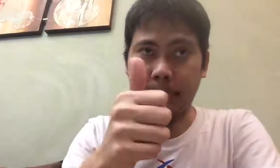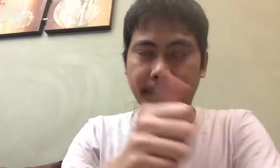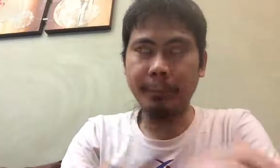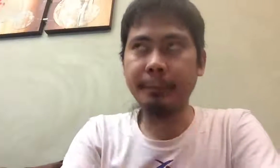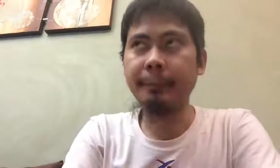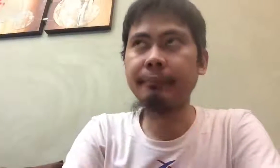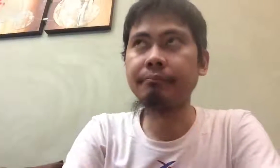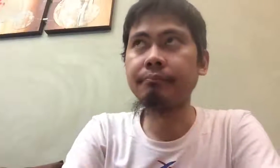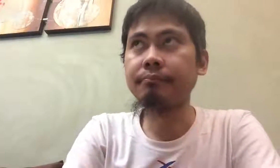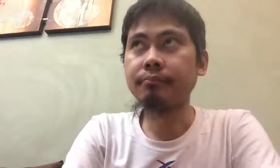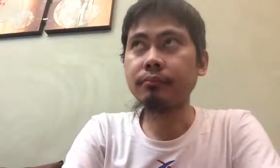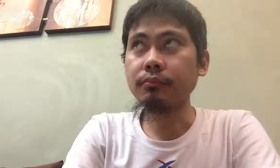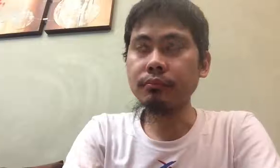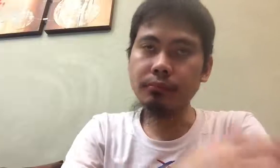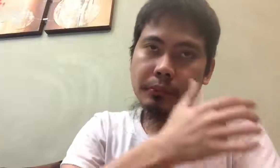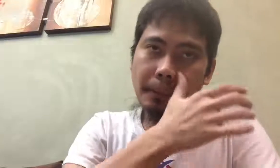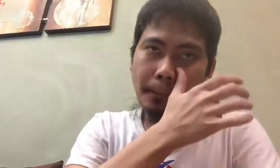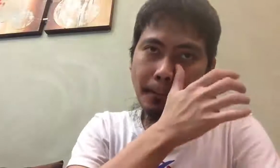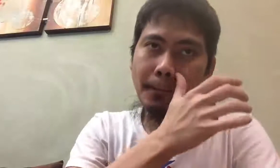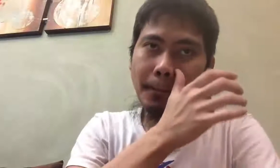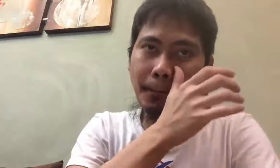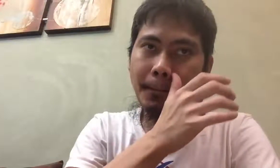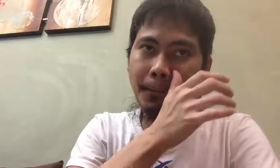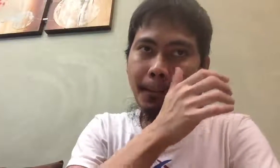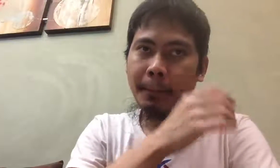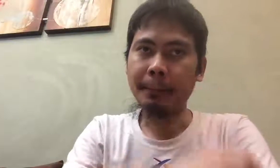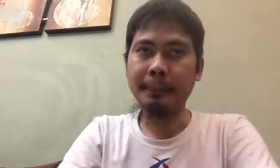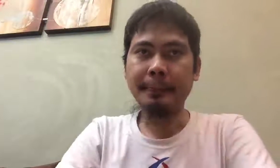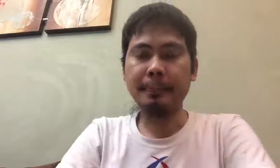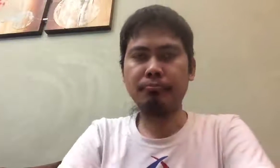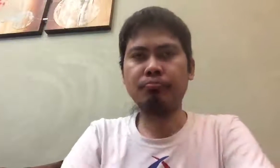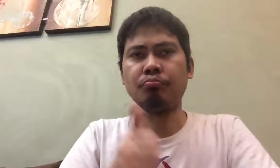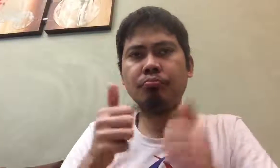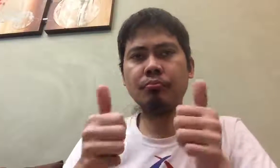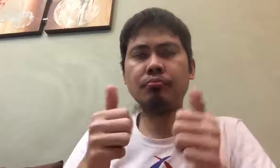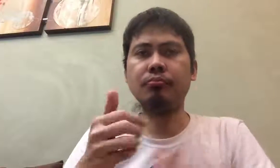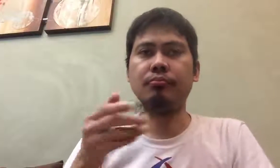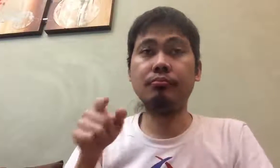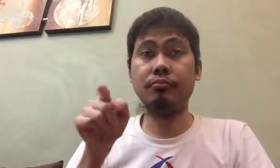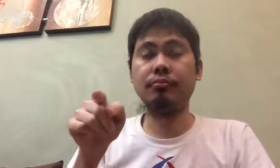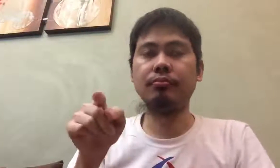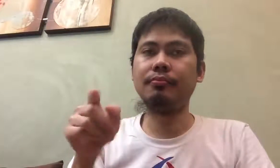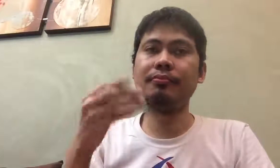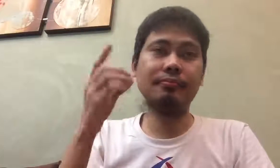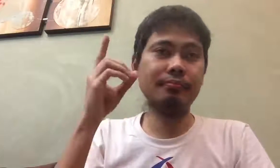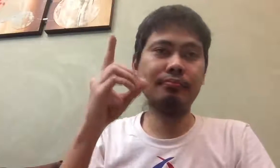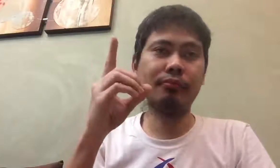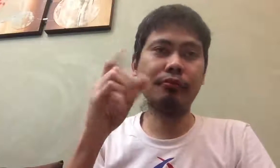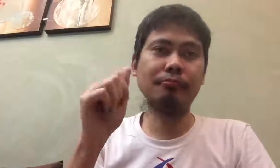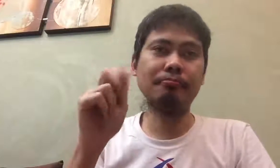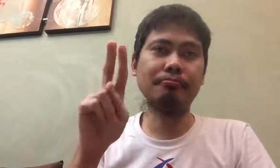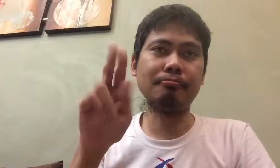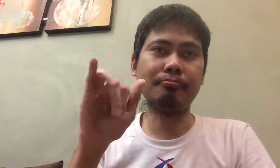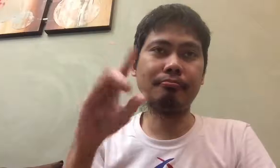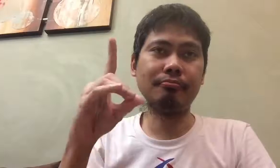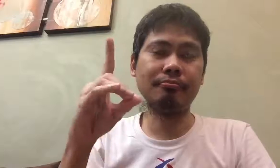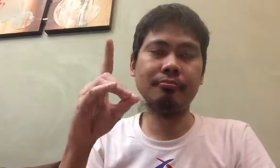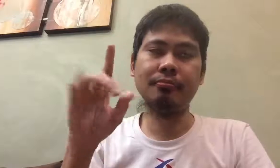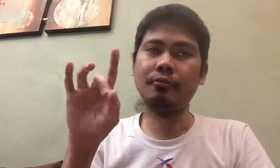ang magbagal sa takbo ng mga sasagan ang tumagilip na cross band sa SX Pasang takali kanina Makin na nga daw itong mga relief goods